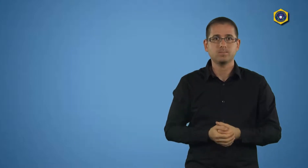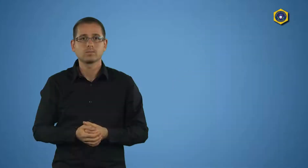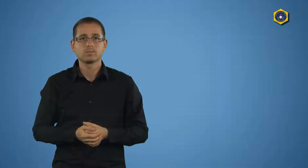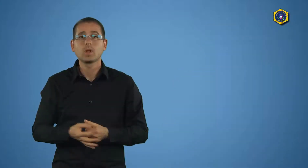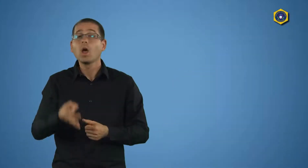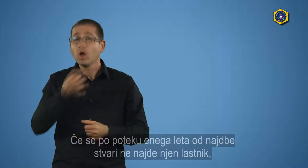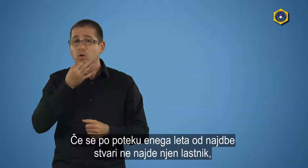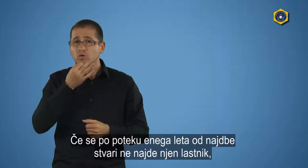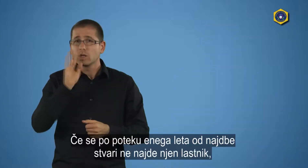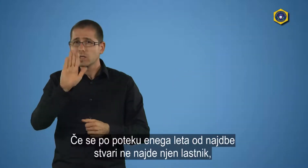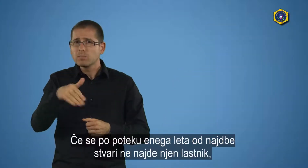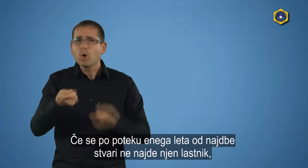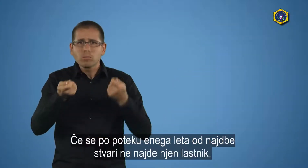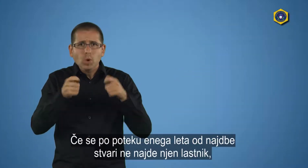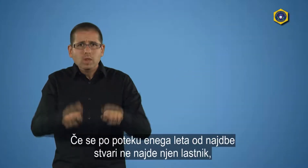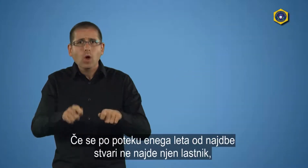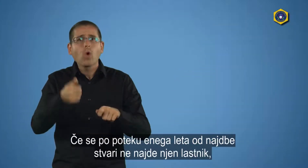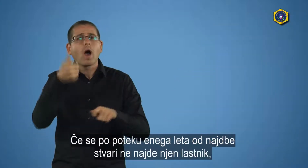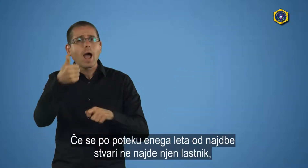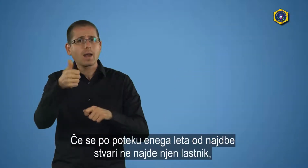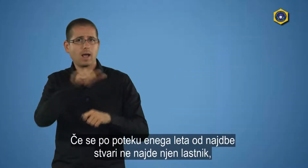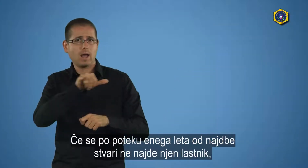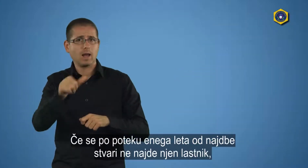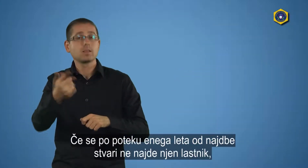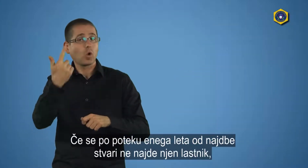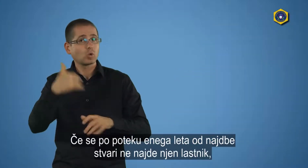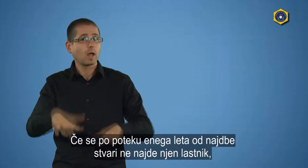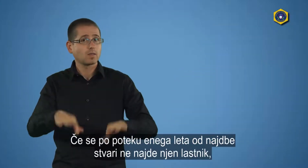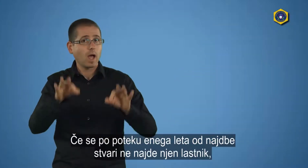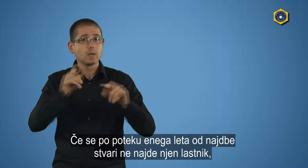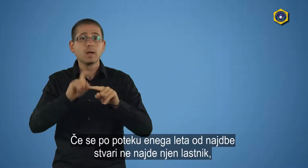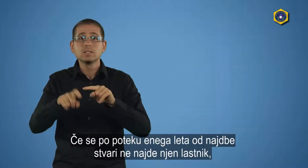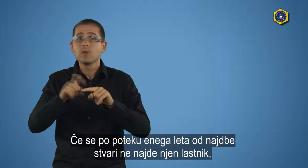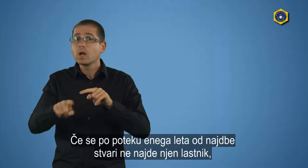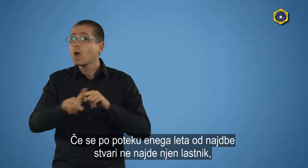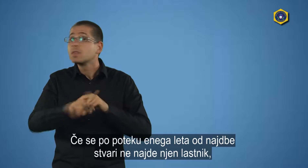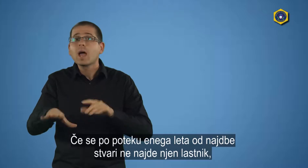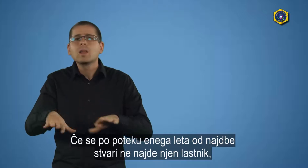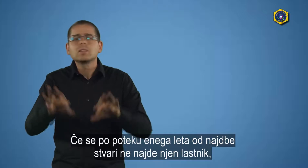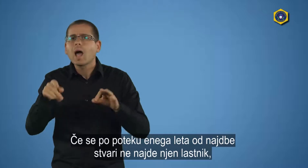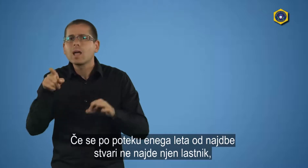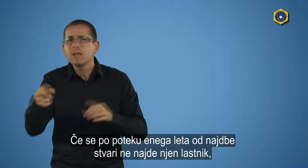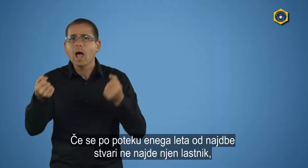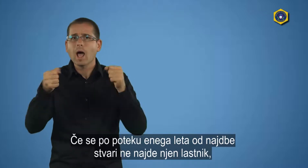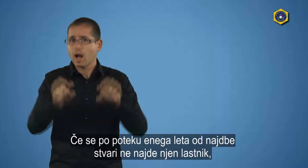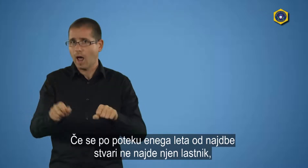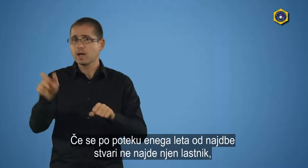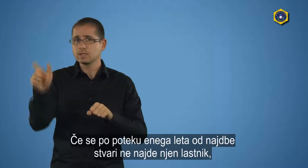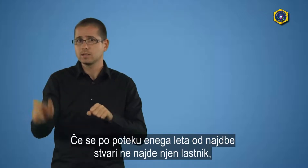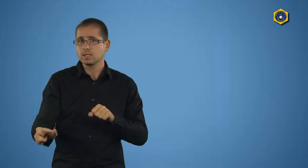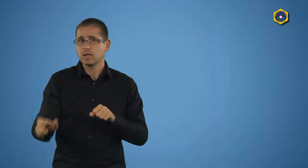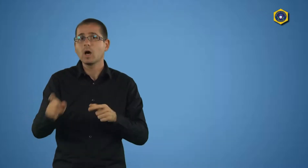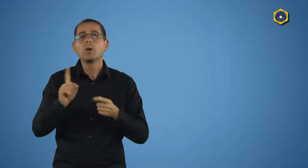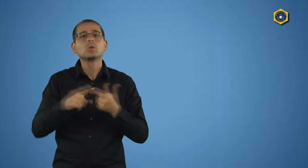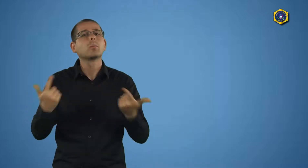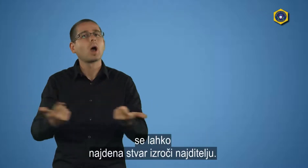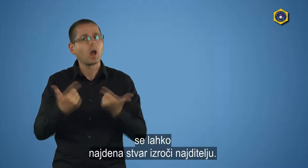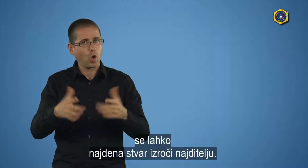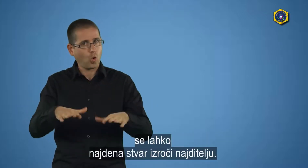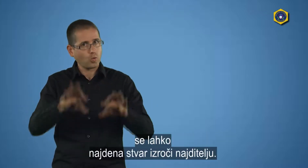Če se po poteku enega leta od najdbe stvari ne najde njen lastnik, se lahko najdena stvar izroči najditelju.